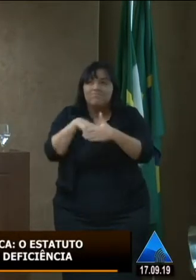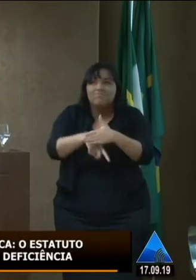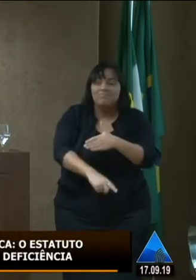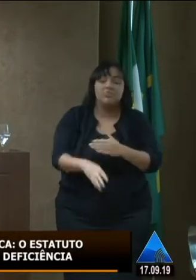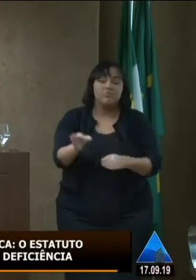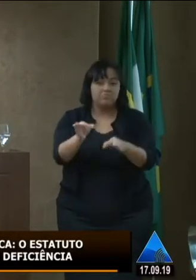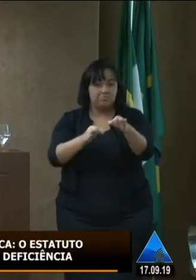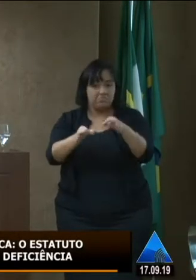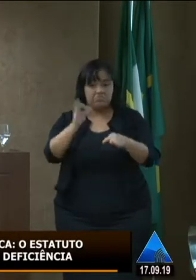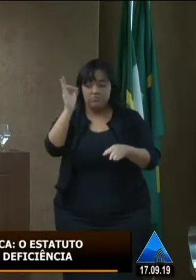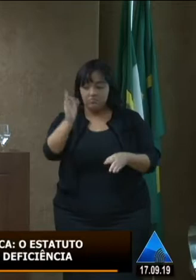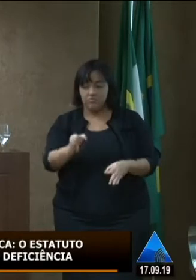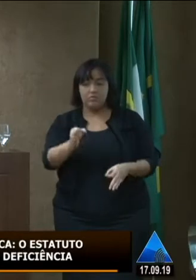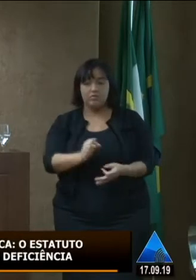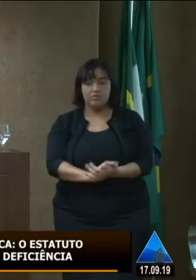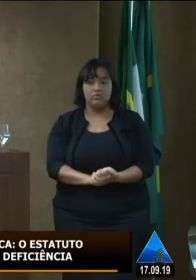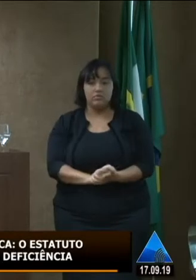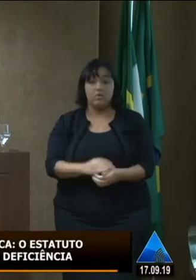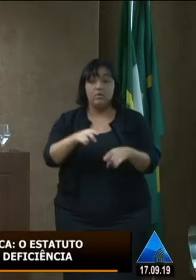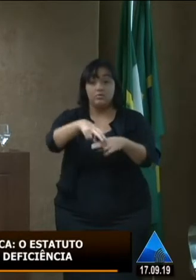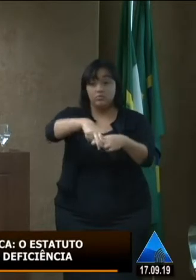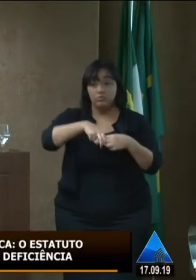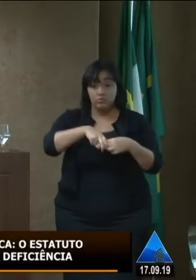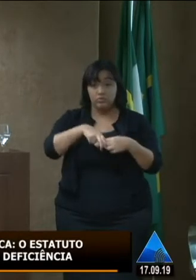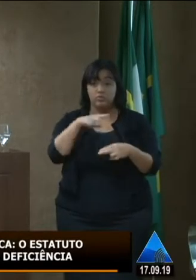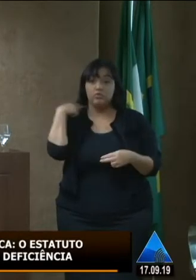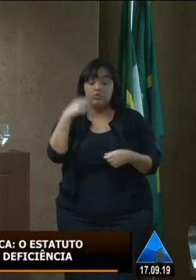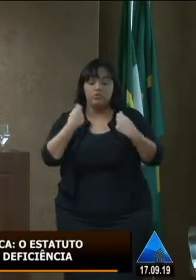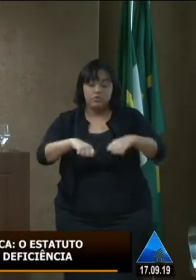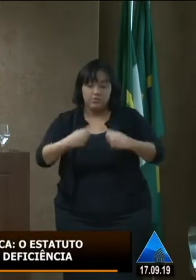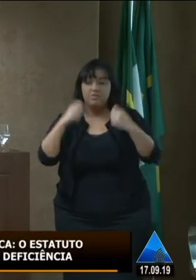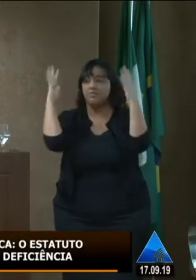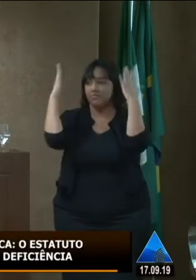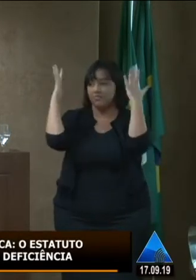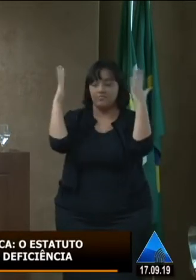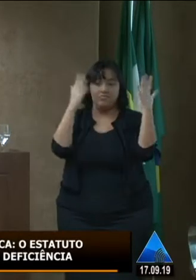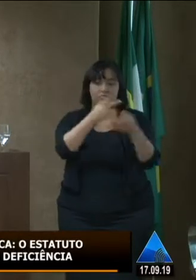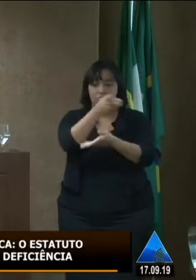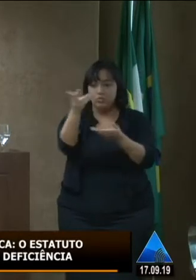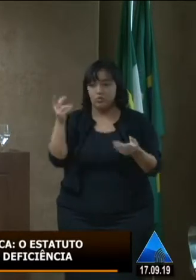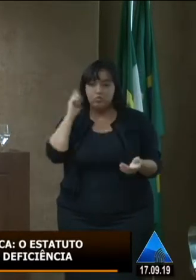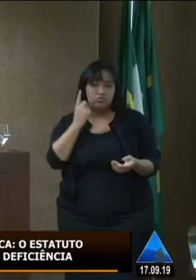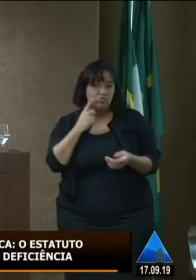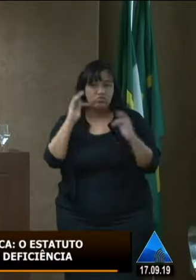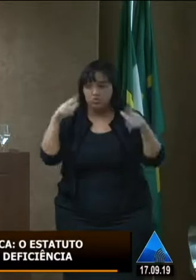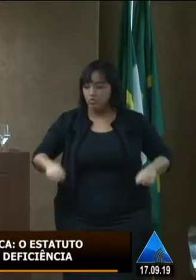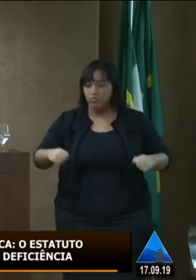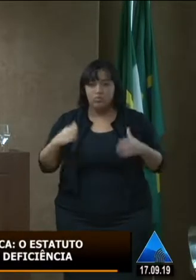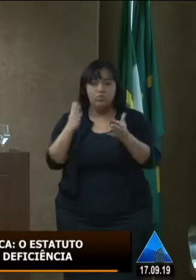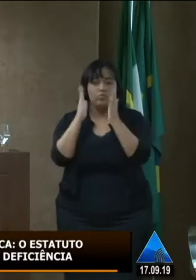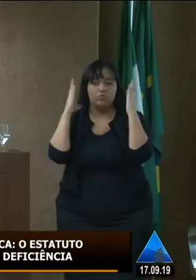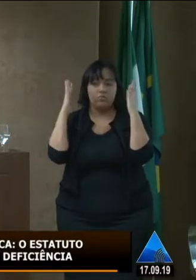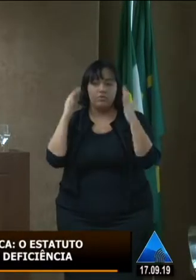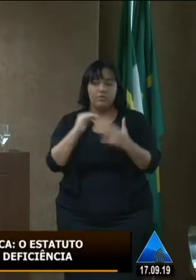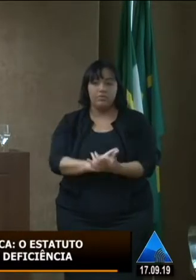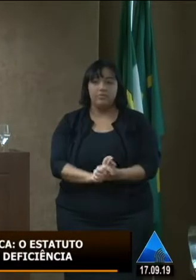organizadas e participativas por isso vocês todos merecem parabéns e vamos fazer que acorde e esta